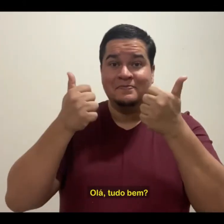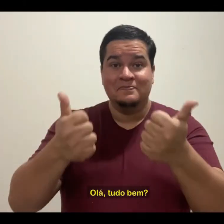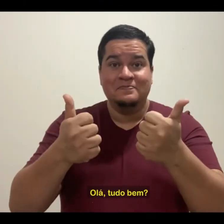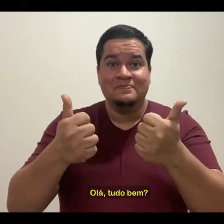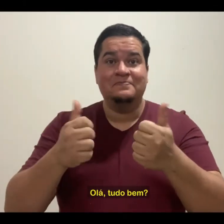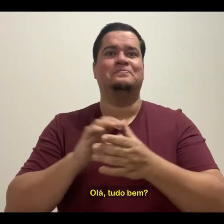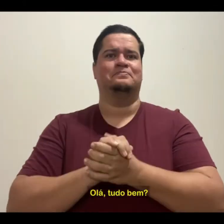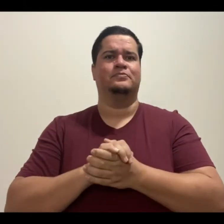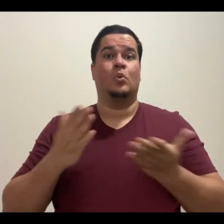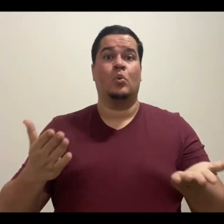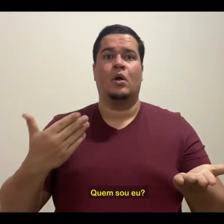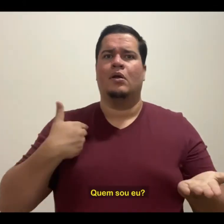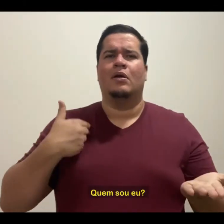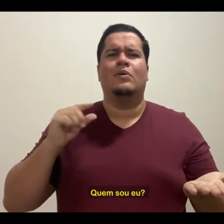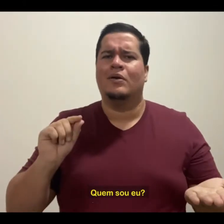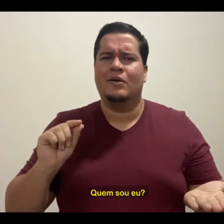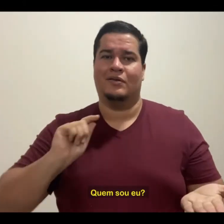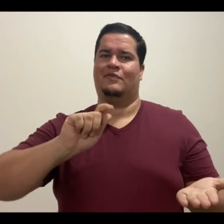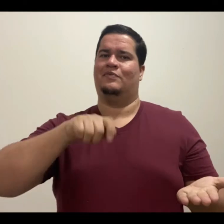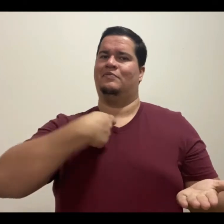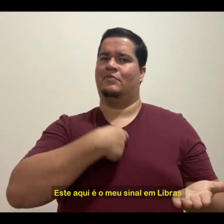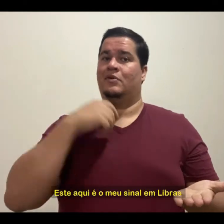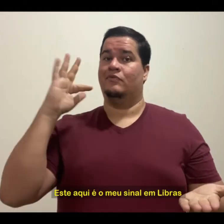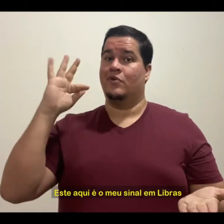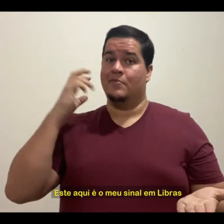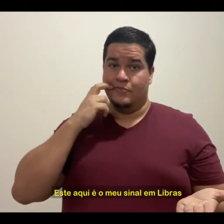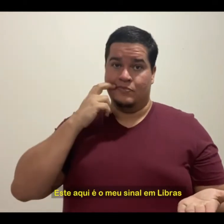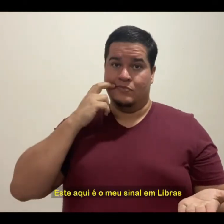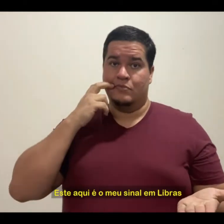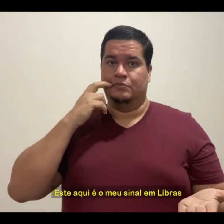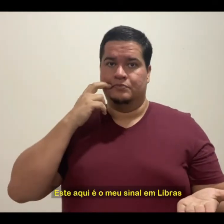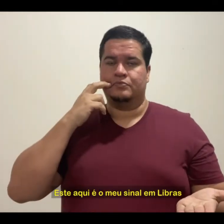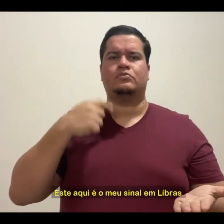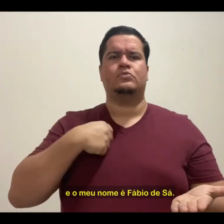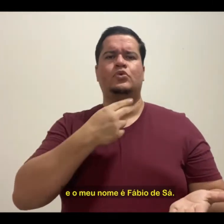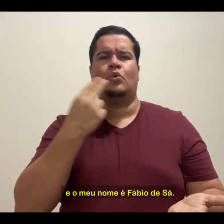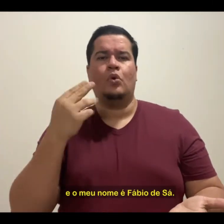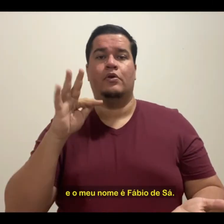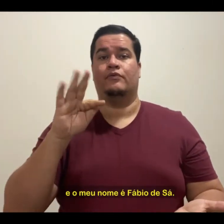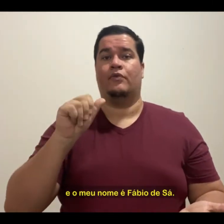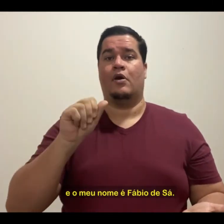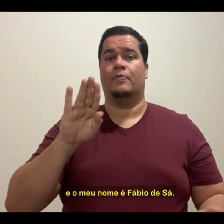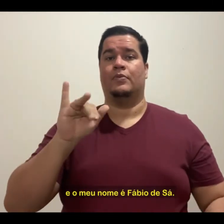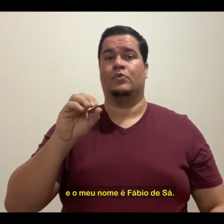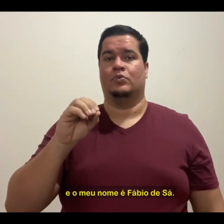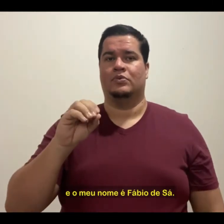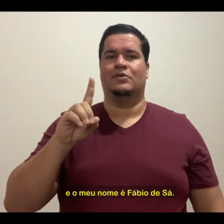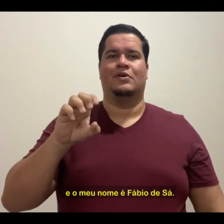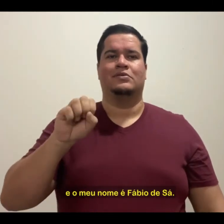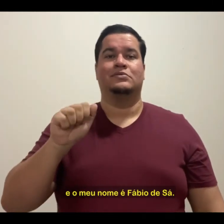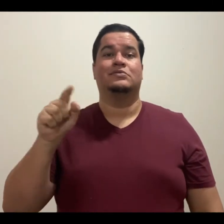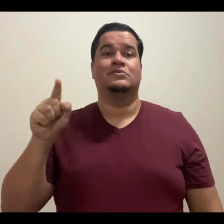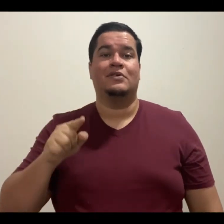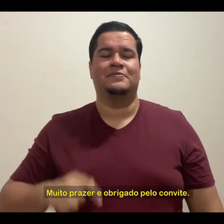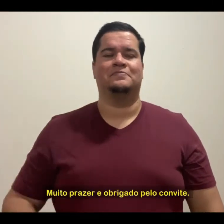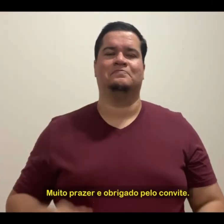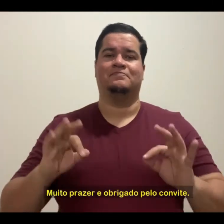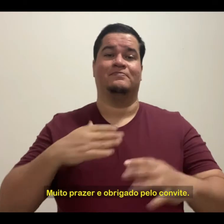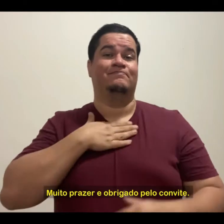tudo bem? Quem sou eu? Esse aqui é o meu sinal em libras e o meu nome é Fábio de Sá. Muito prazer,